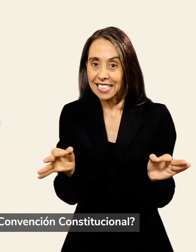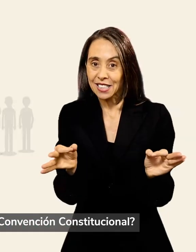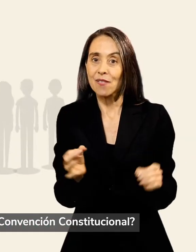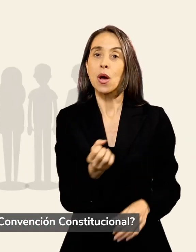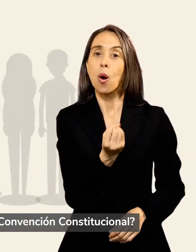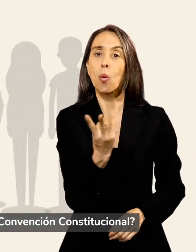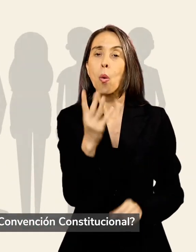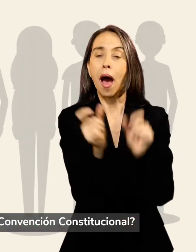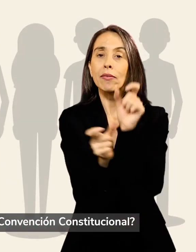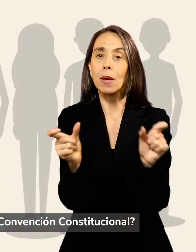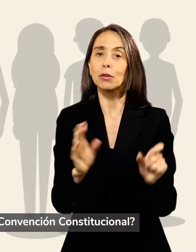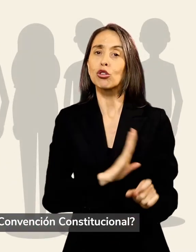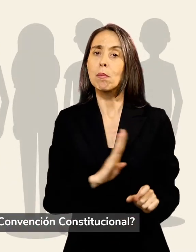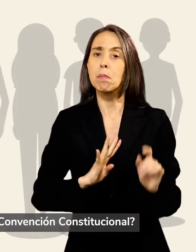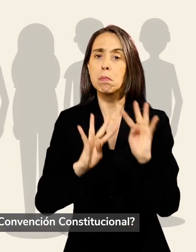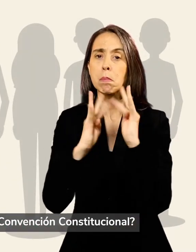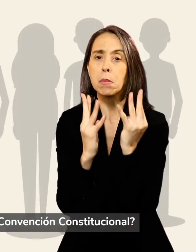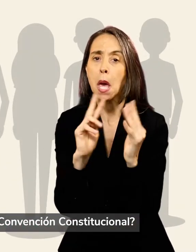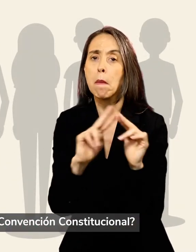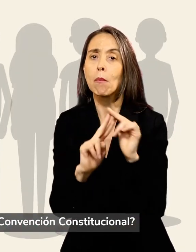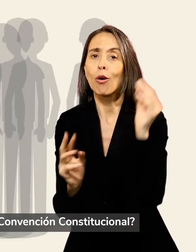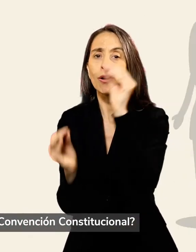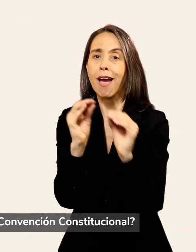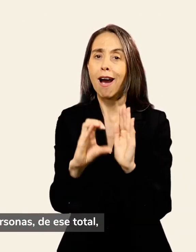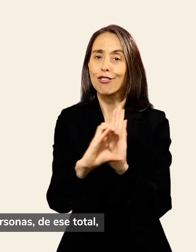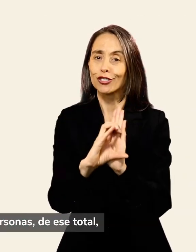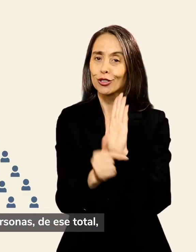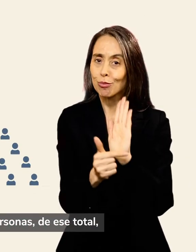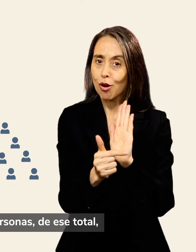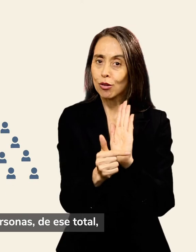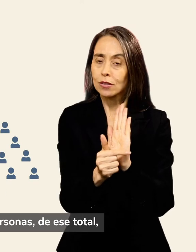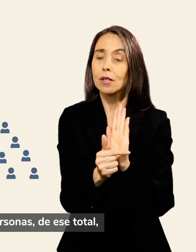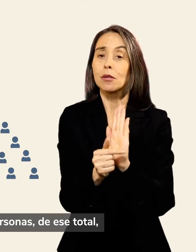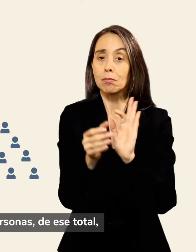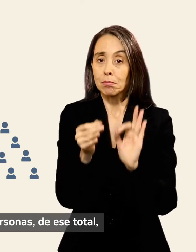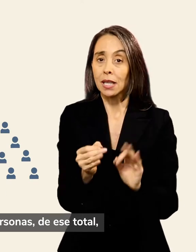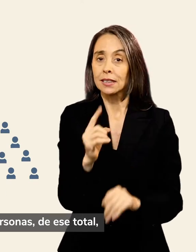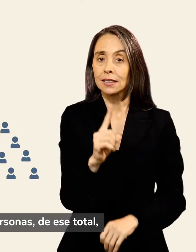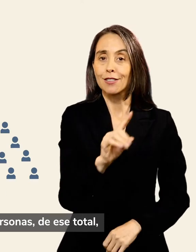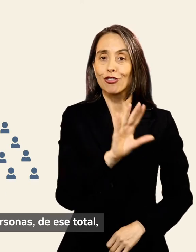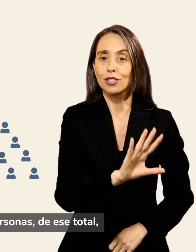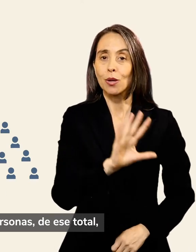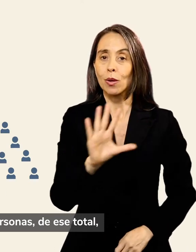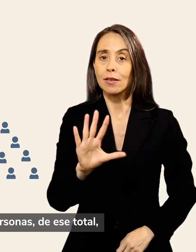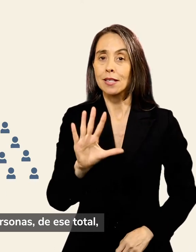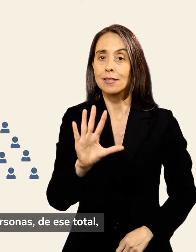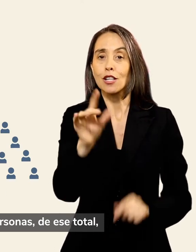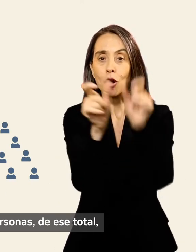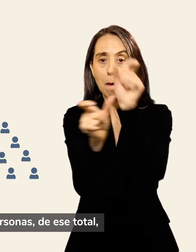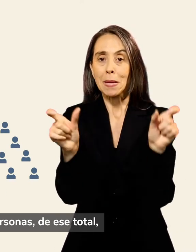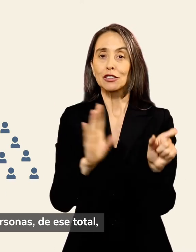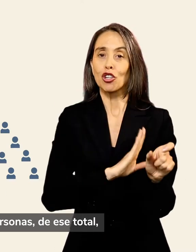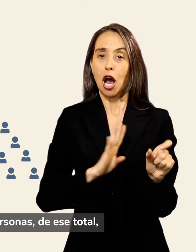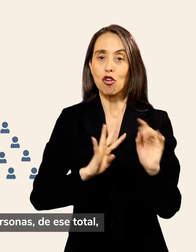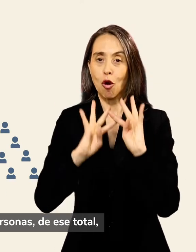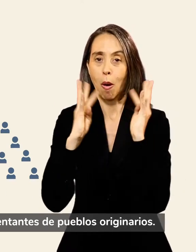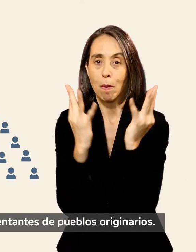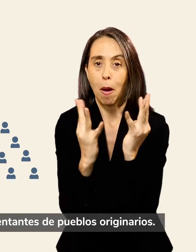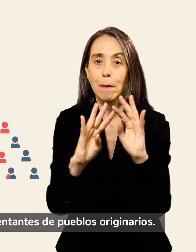compondrán la Convención Constitucional? Estará integrada por 155 personas. De ese total, 17